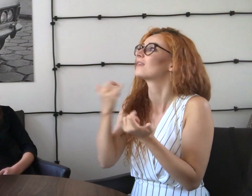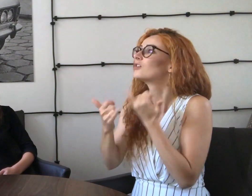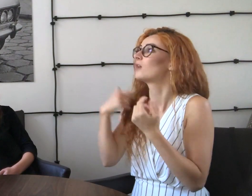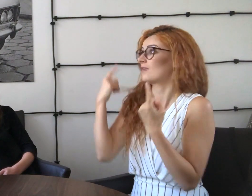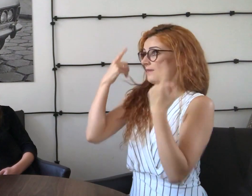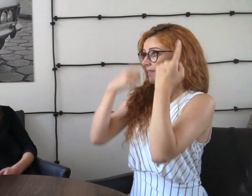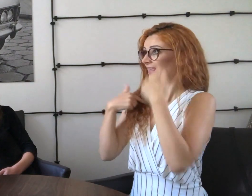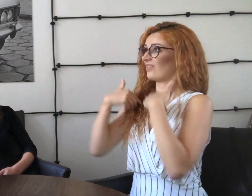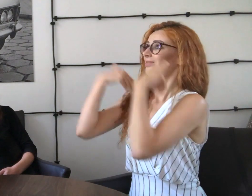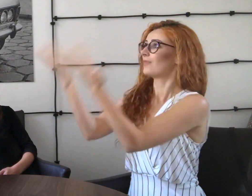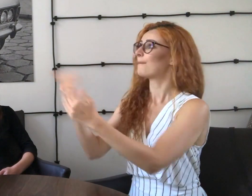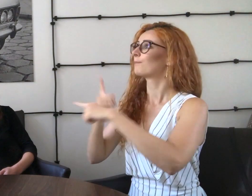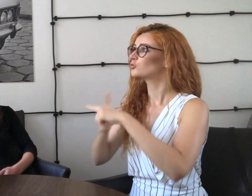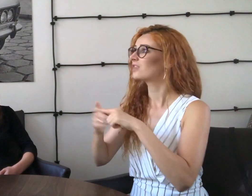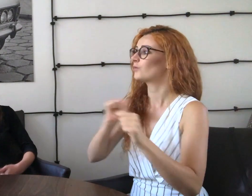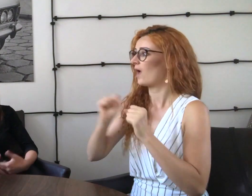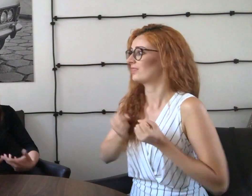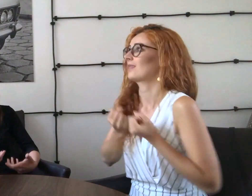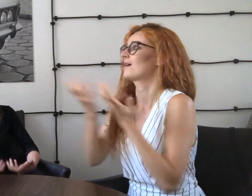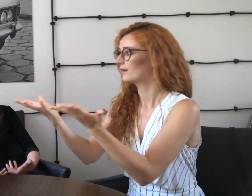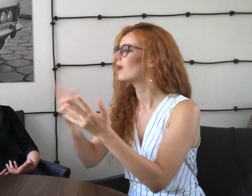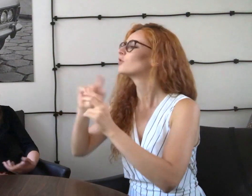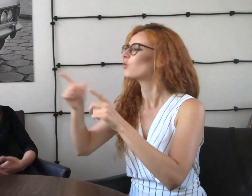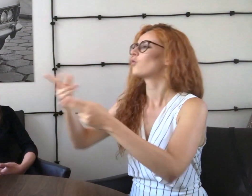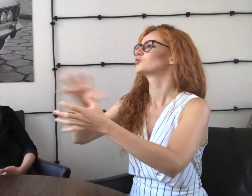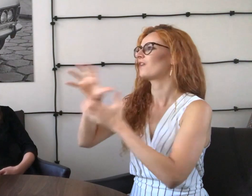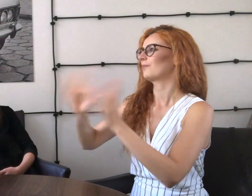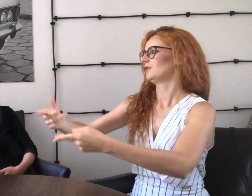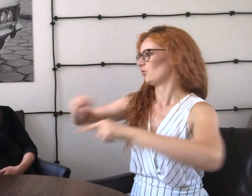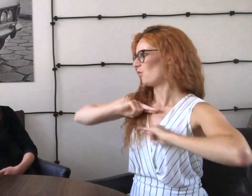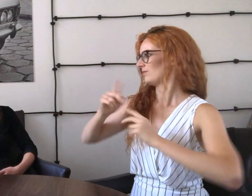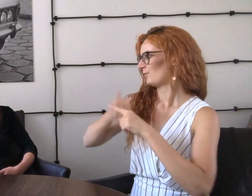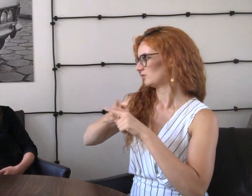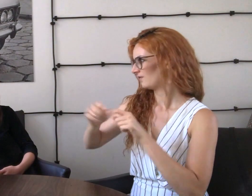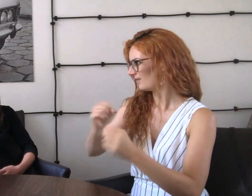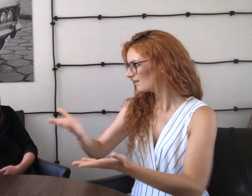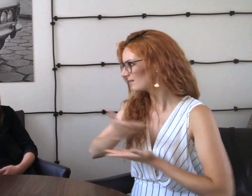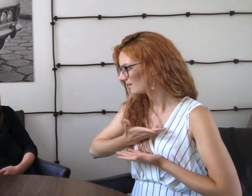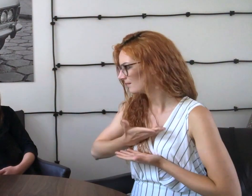jeżeli ja będę myślała pozytywnie i dawała energię pozytywną, to świat mi to zwróci.